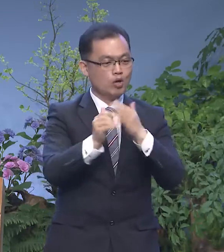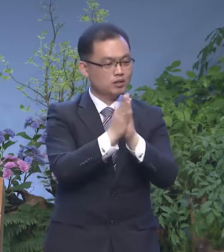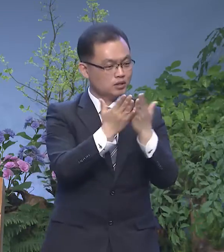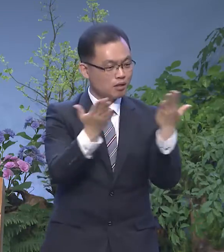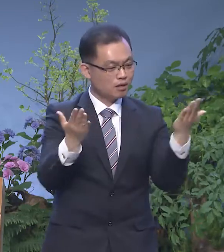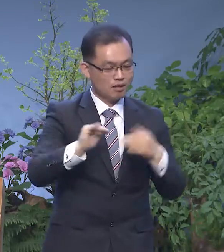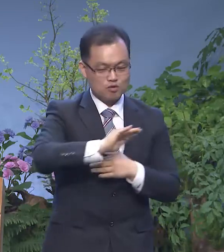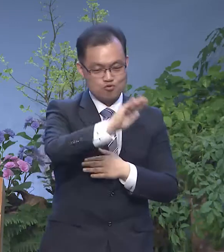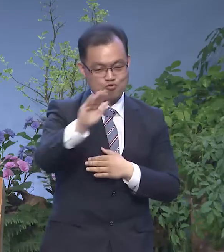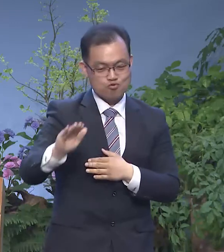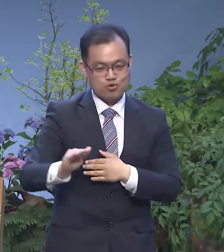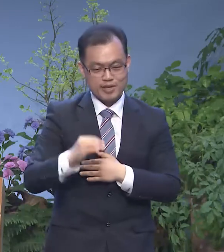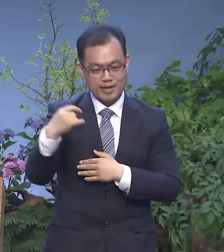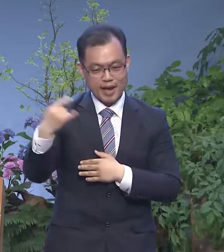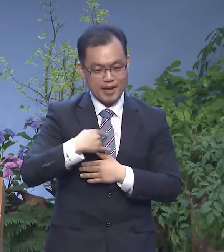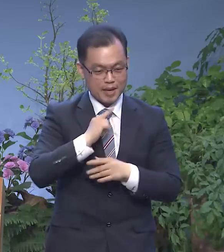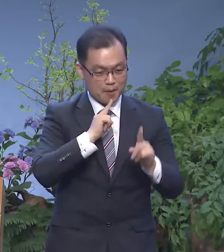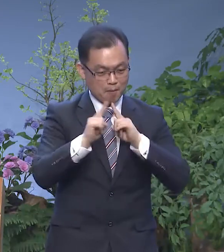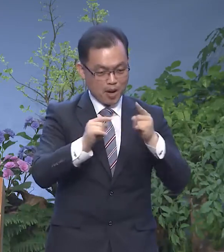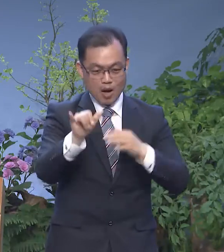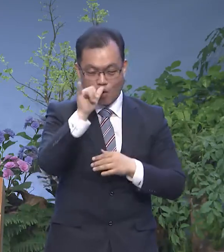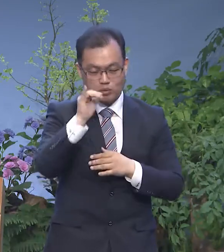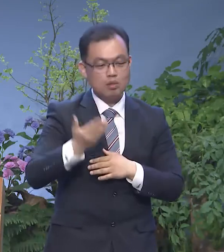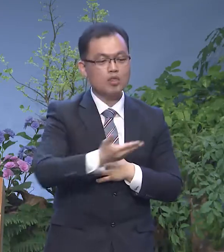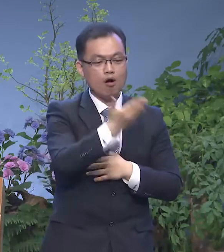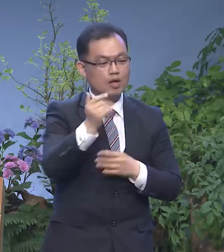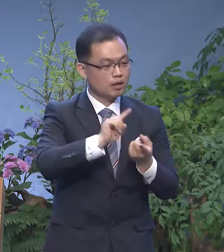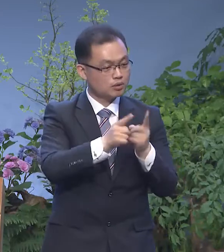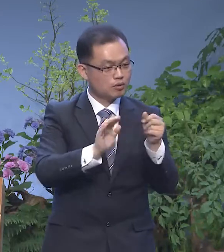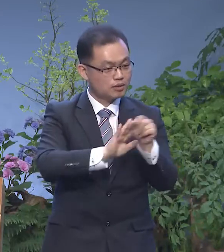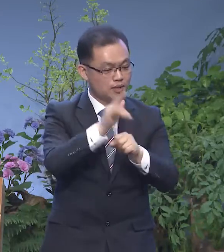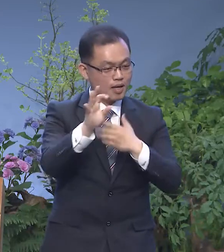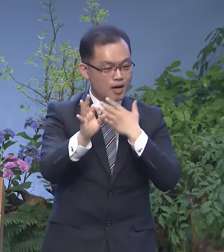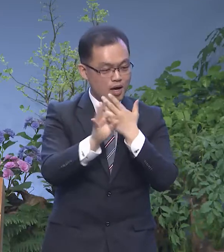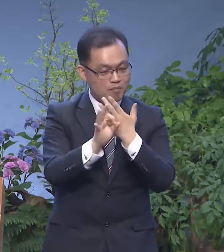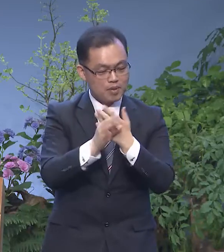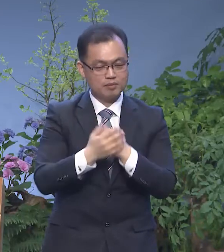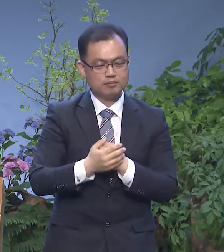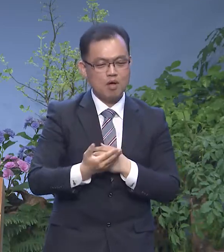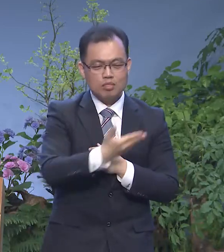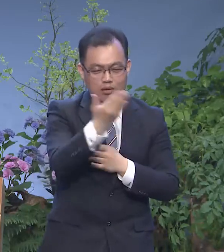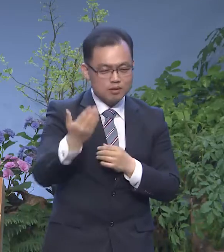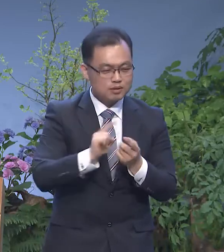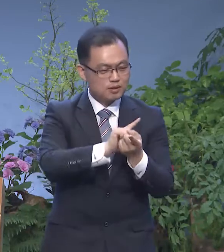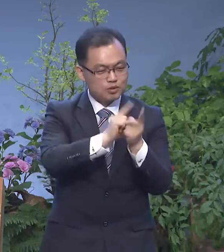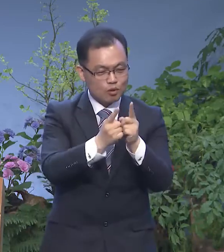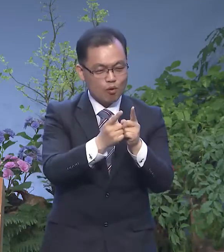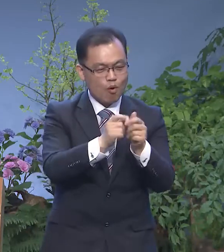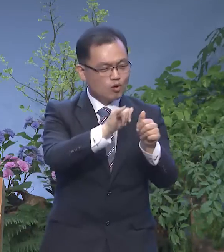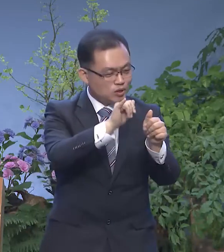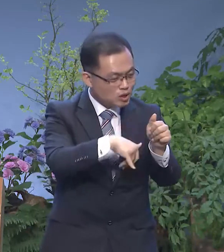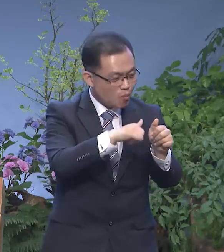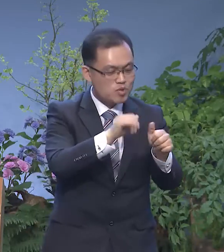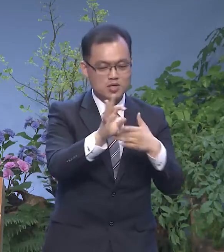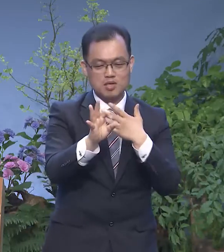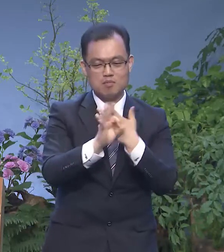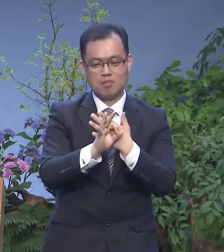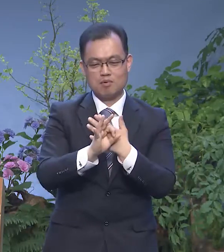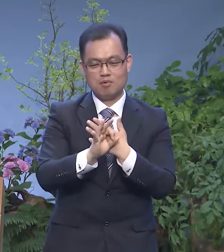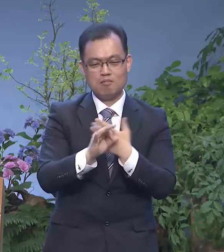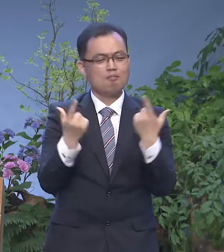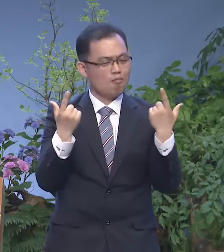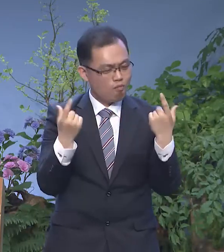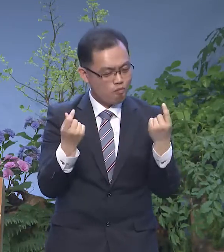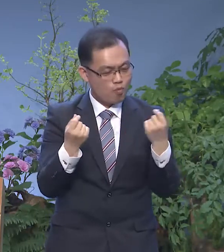우리에게 말씀합니다 너희가 서로 사랑하면 다른 말로 하면 너희가 서로 섬기면 이로써